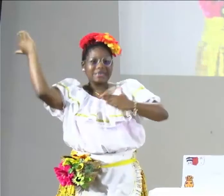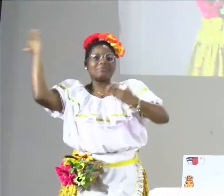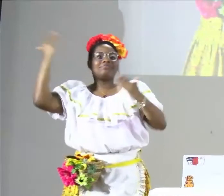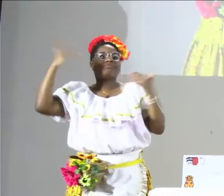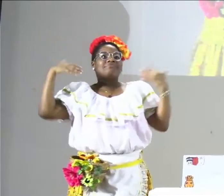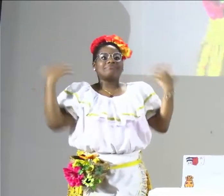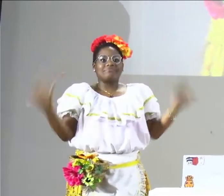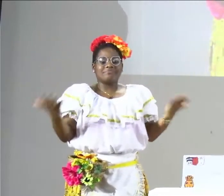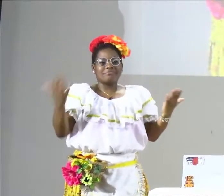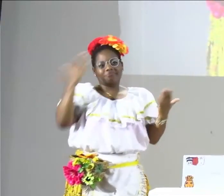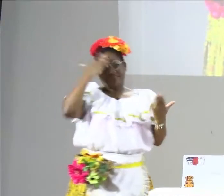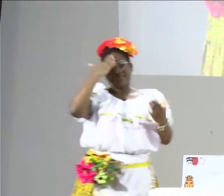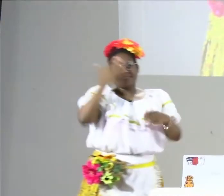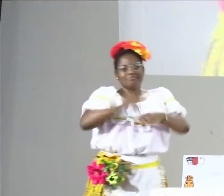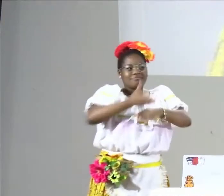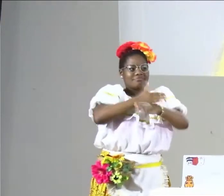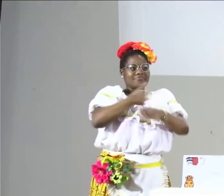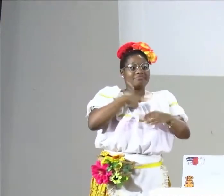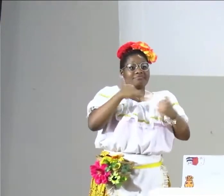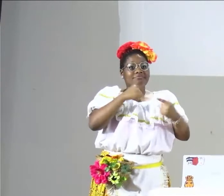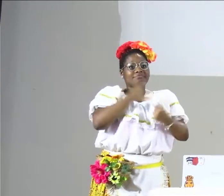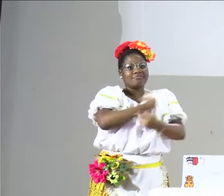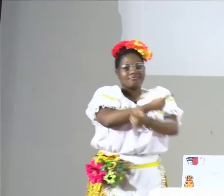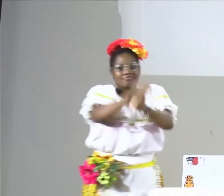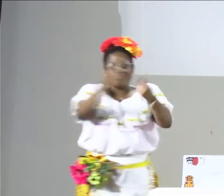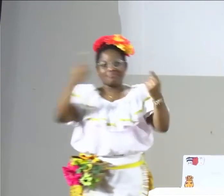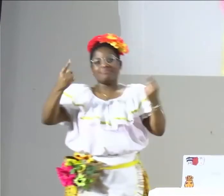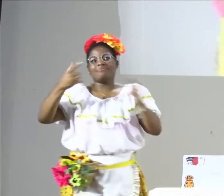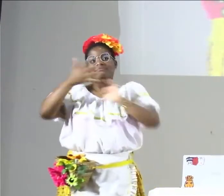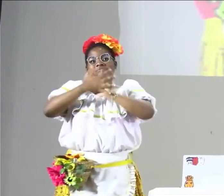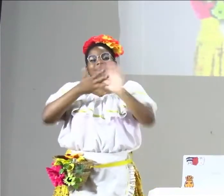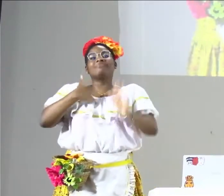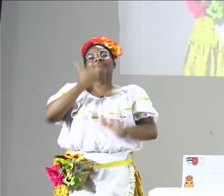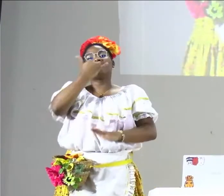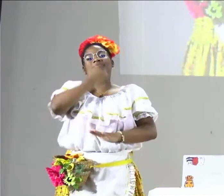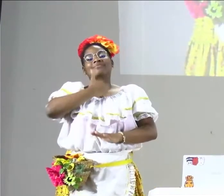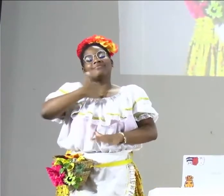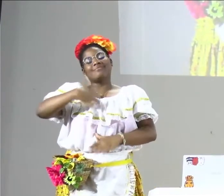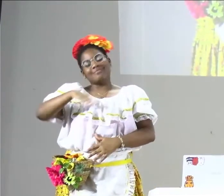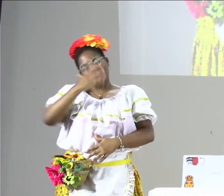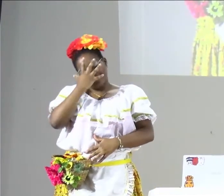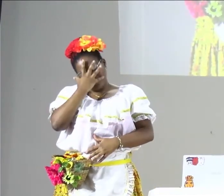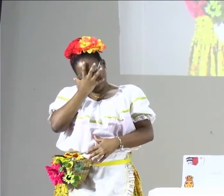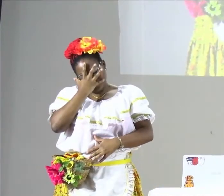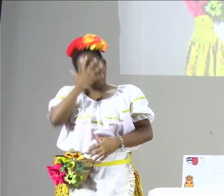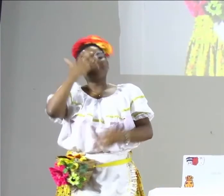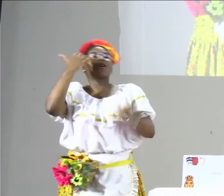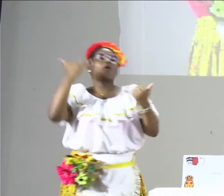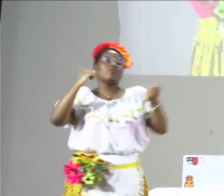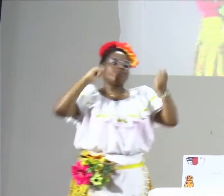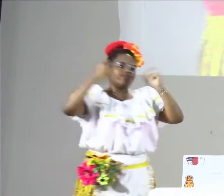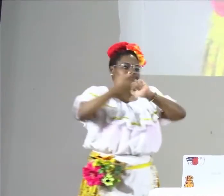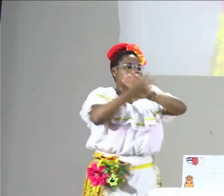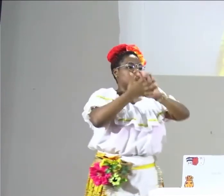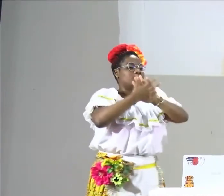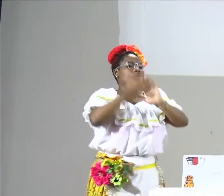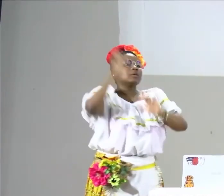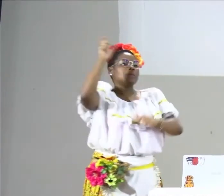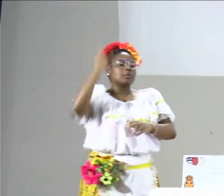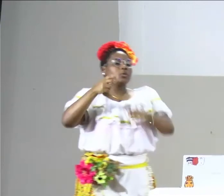Bueno, entonces continuamos. Como ya les habíamos dicho, pues yo pido